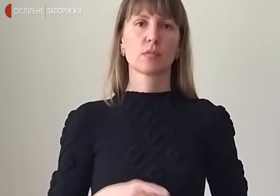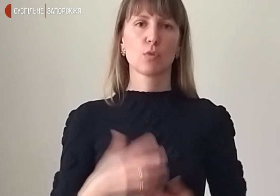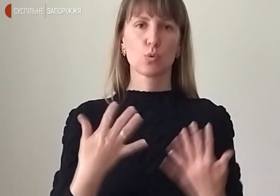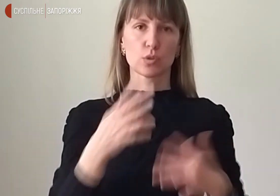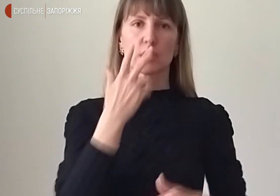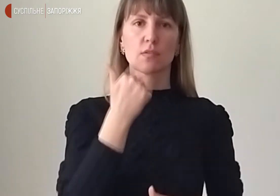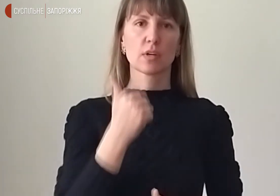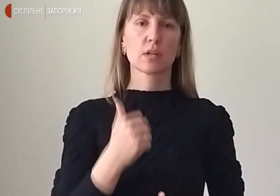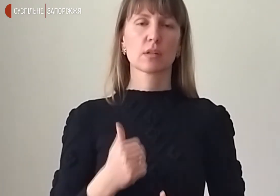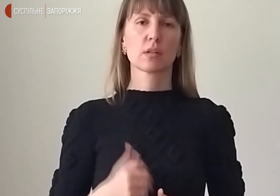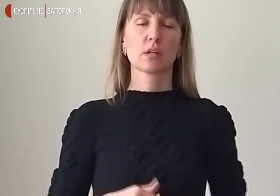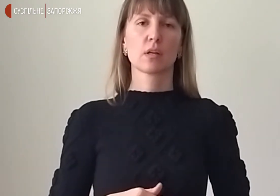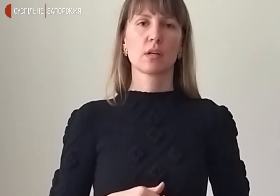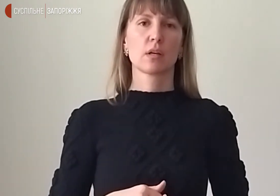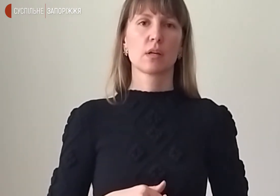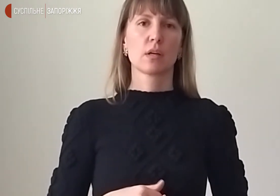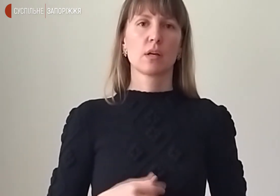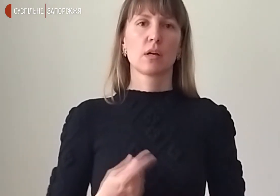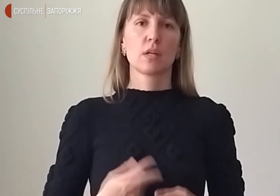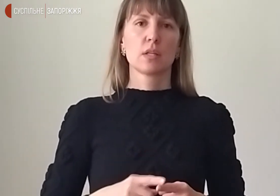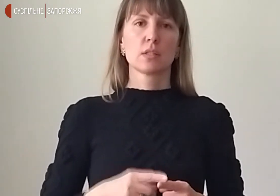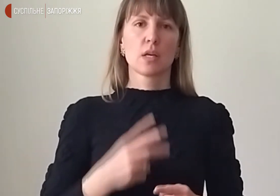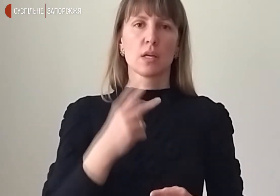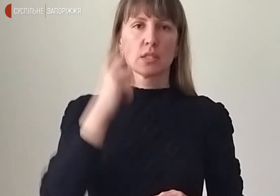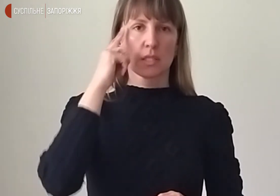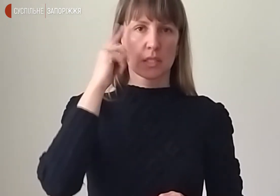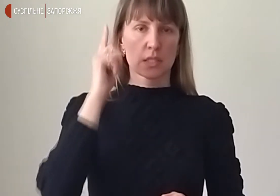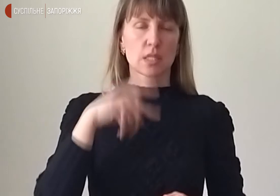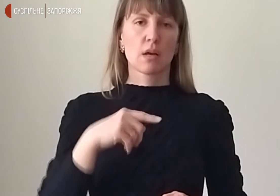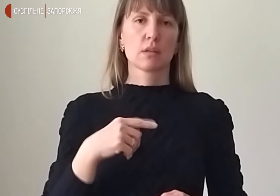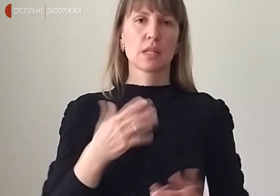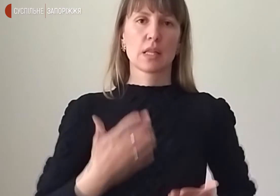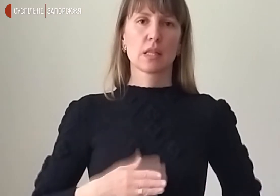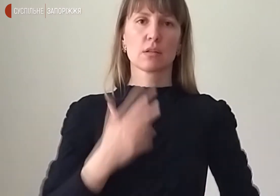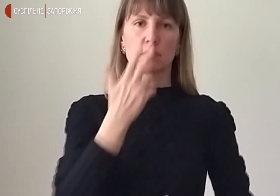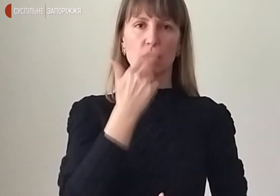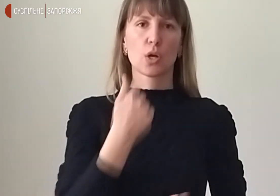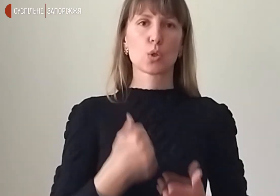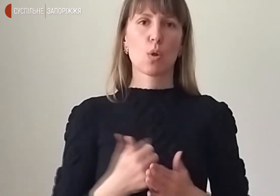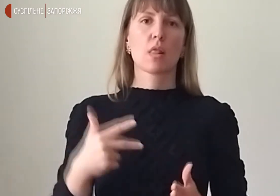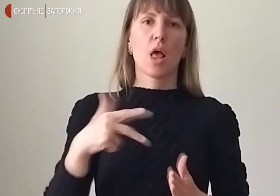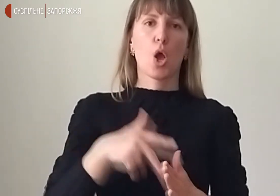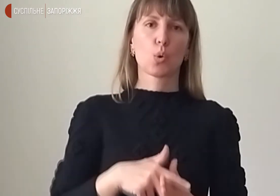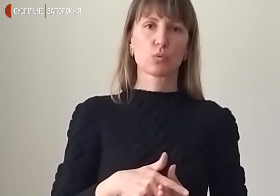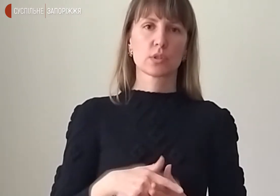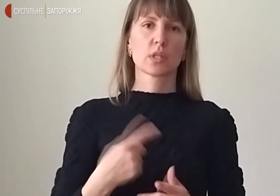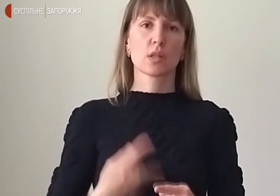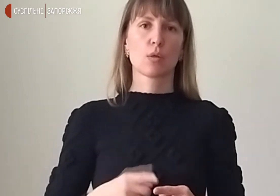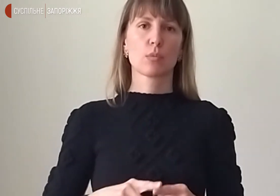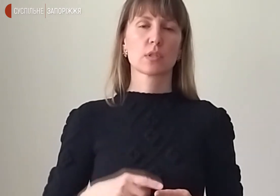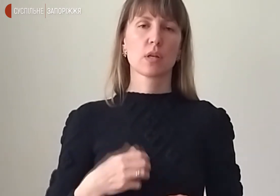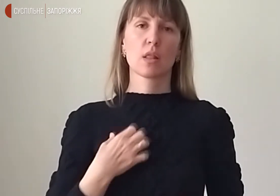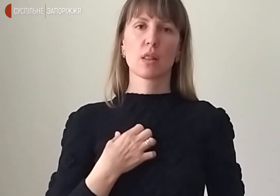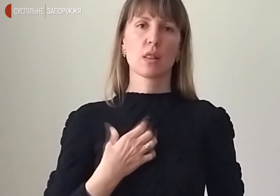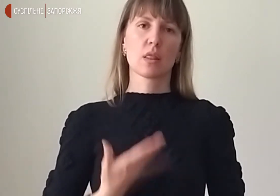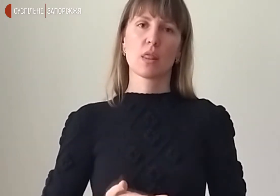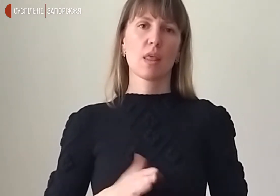Ну так, це навички, тілопривірка звукає до ремонтаження, тому це не також важко носити.